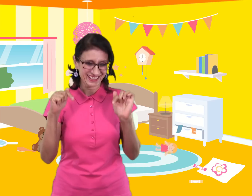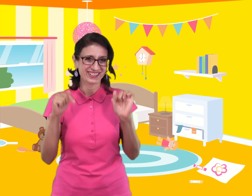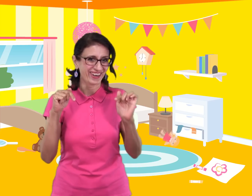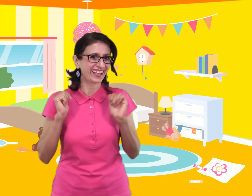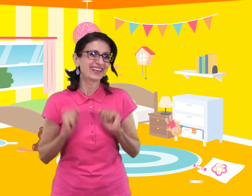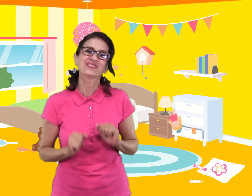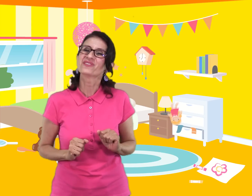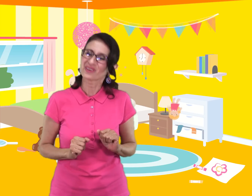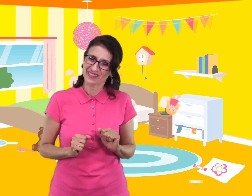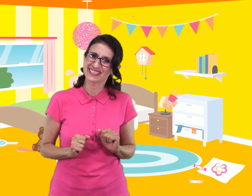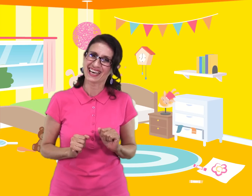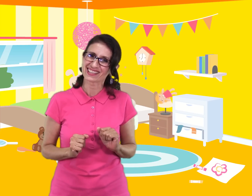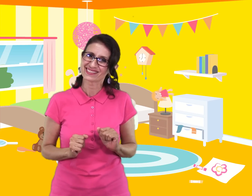dole u komentaru.